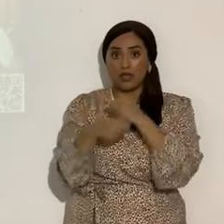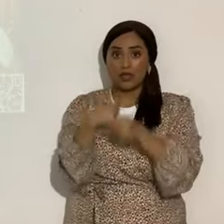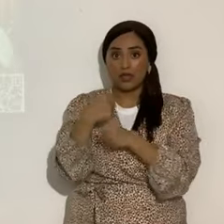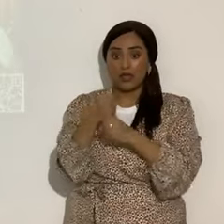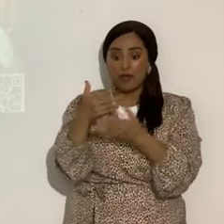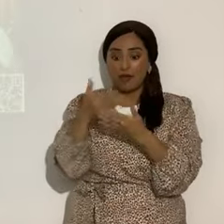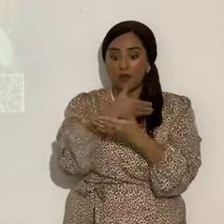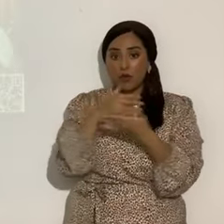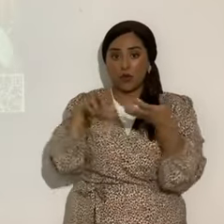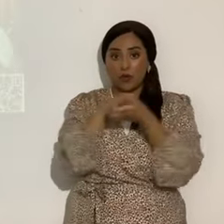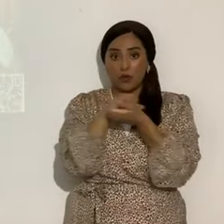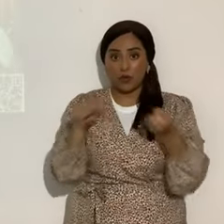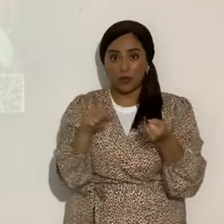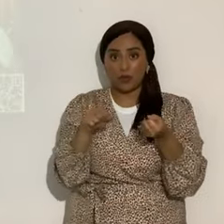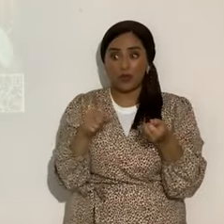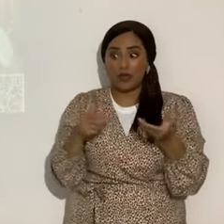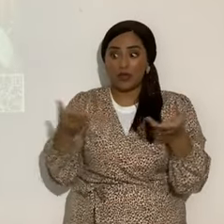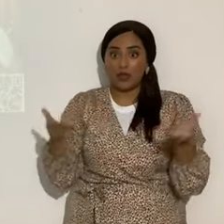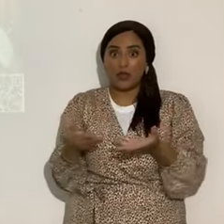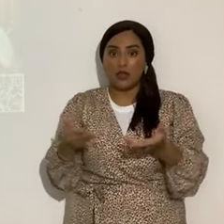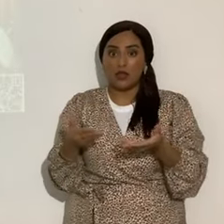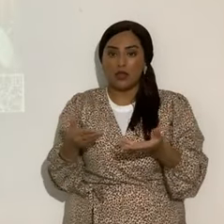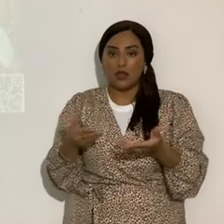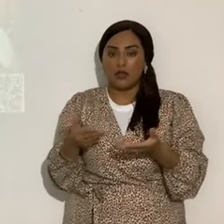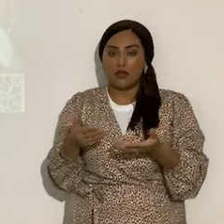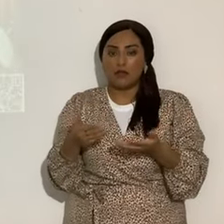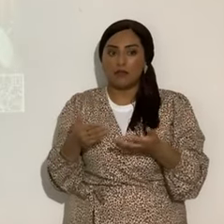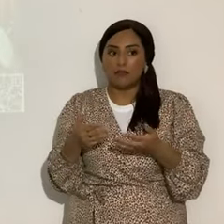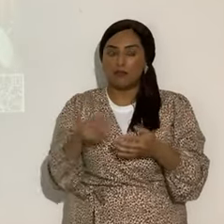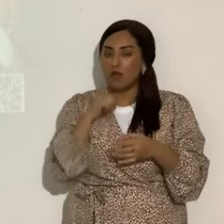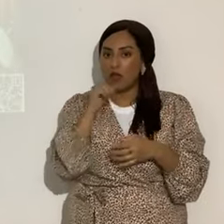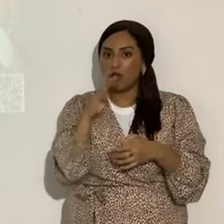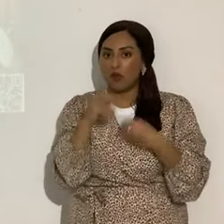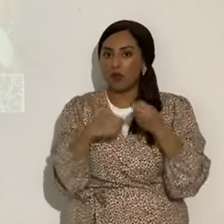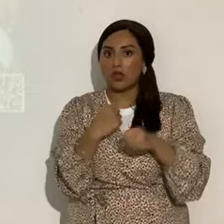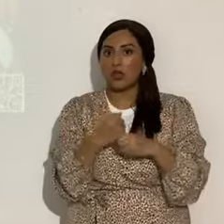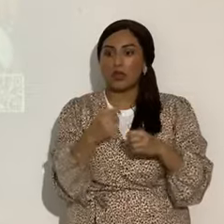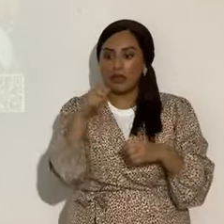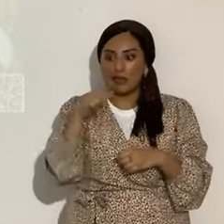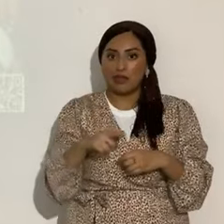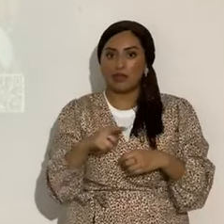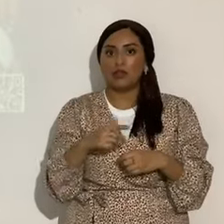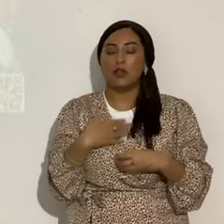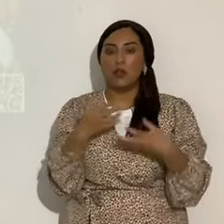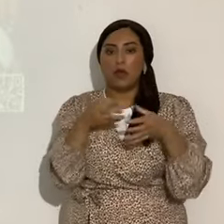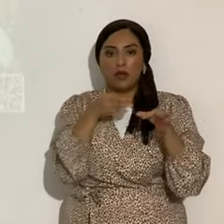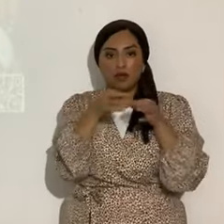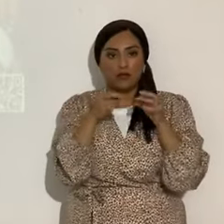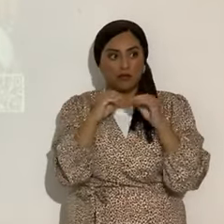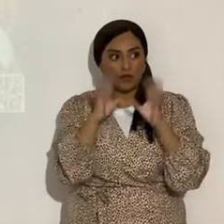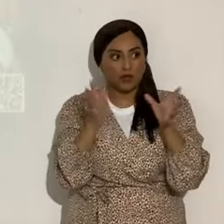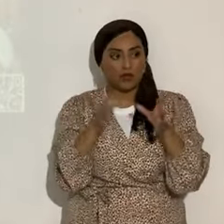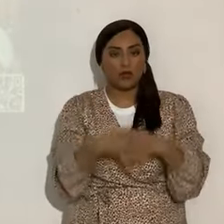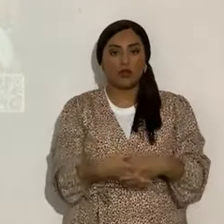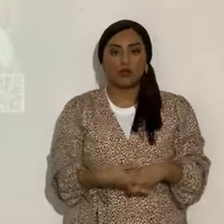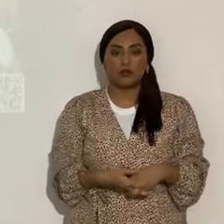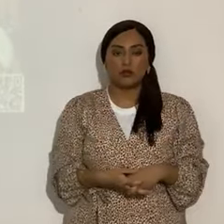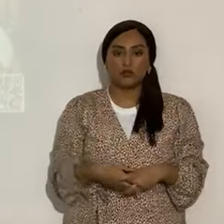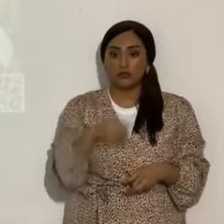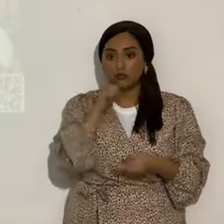destrucción, aquí no faltan ya ni cuatro años hermanos, eso es lo que quiero también aclarar, no quiere decir 24,